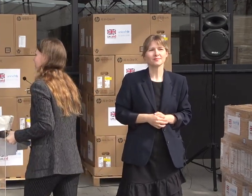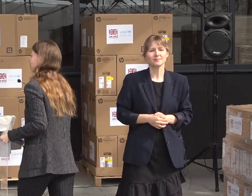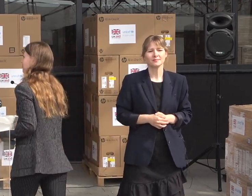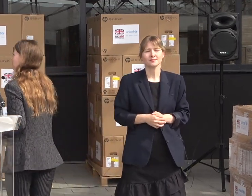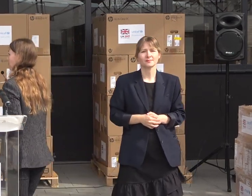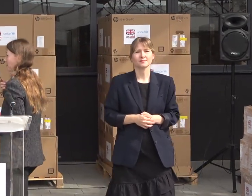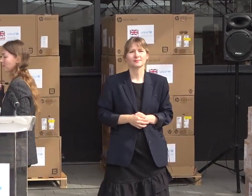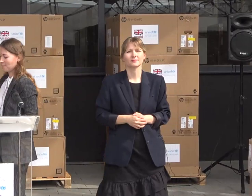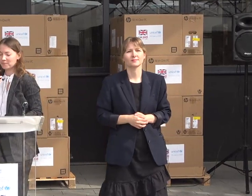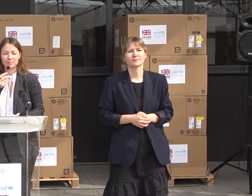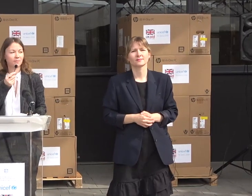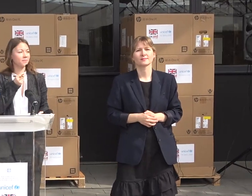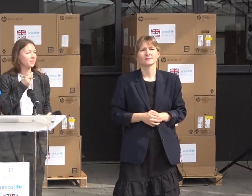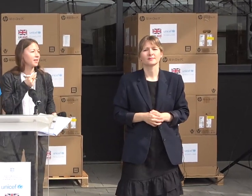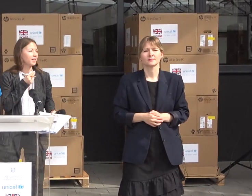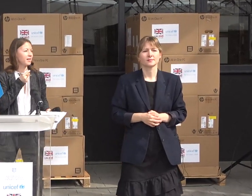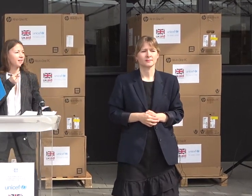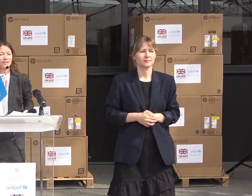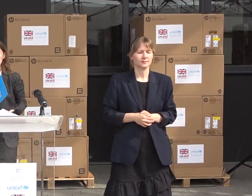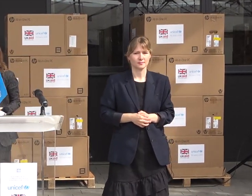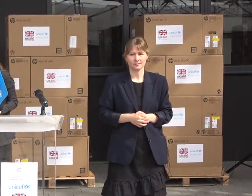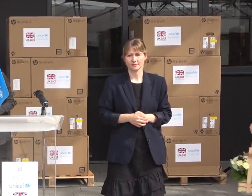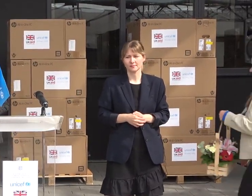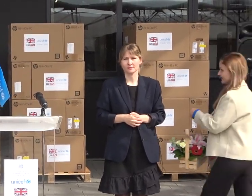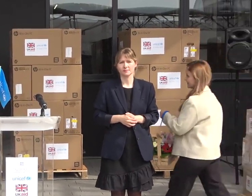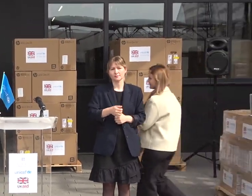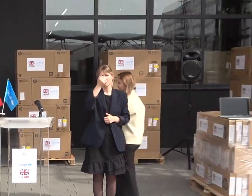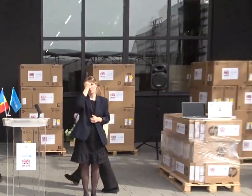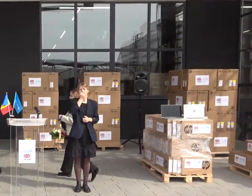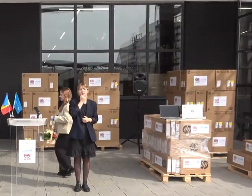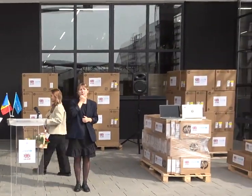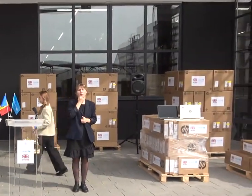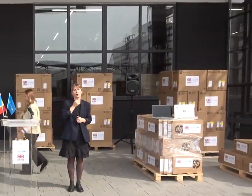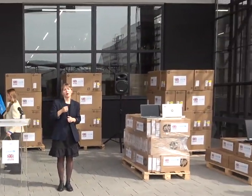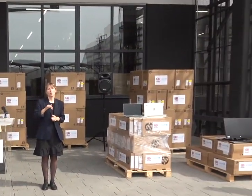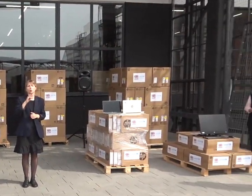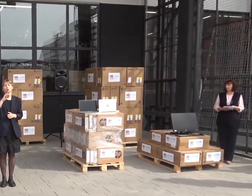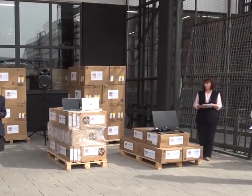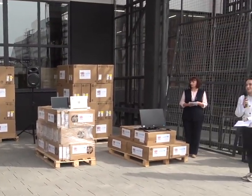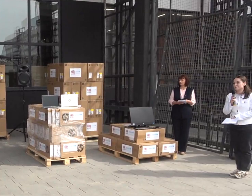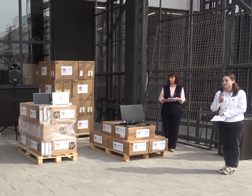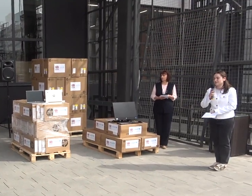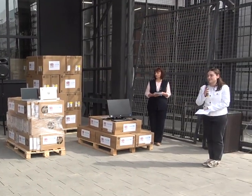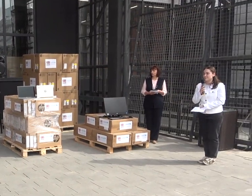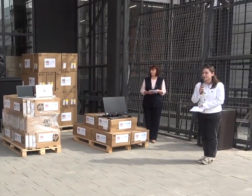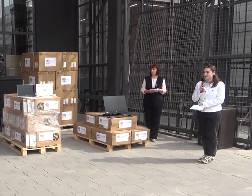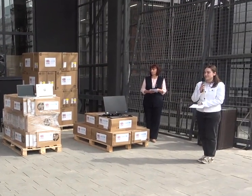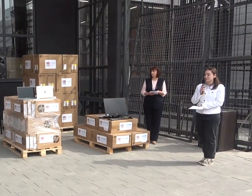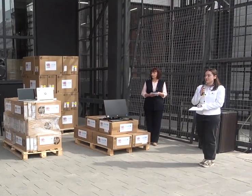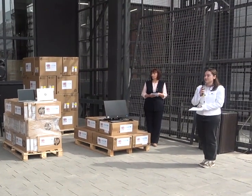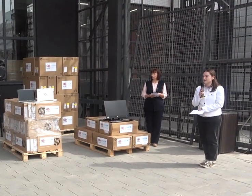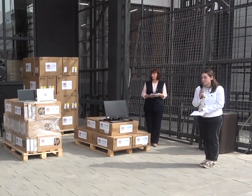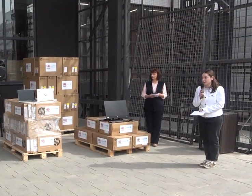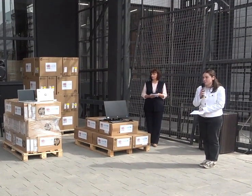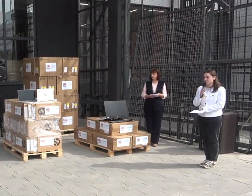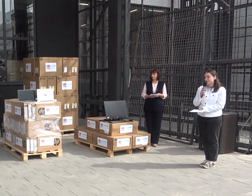Vă mulțumim mult, doamna Nămaș, mulțumim deodată unicent Moldova pentru tot suportul însărit în sistemul de astfel